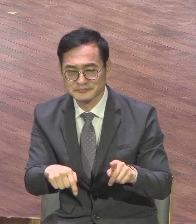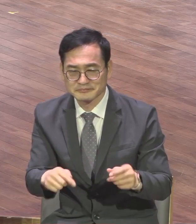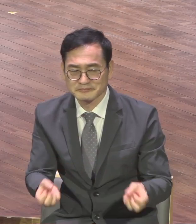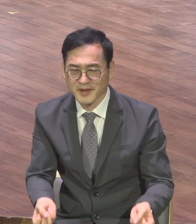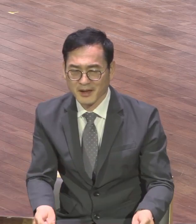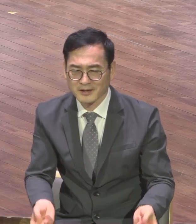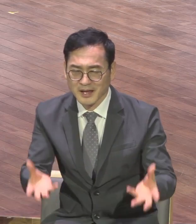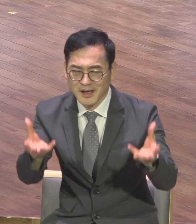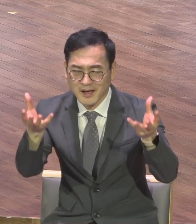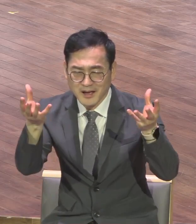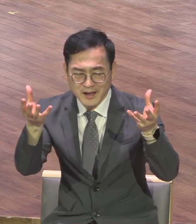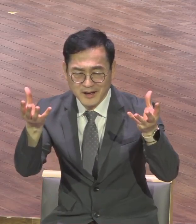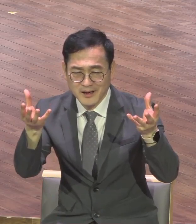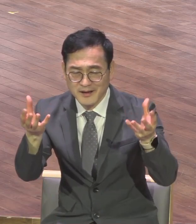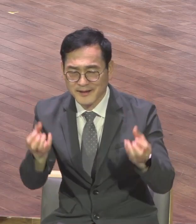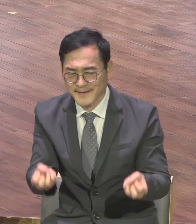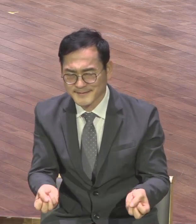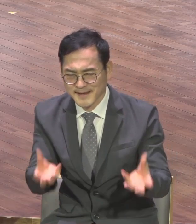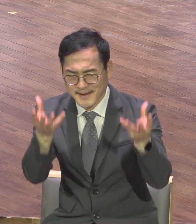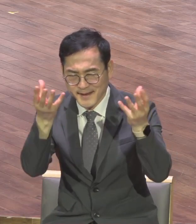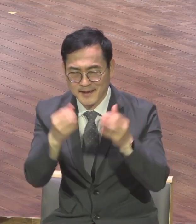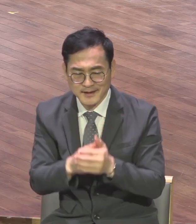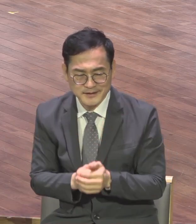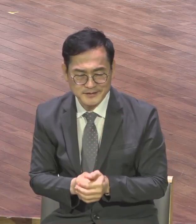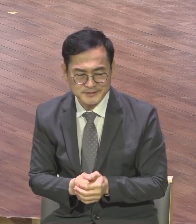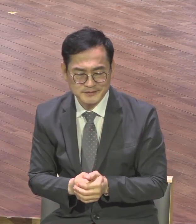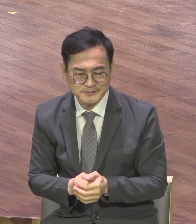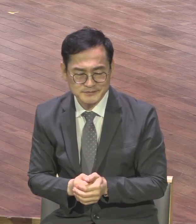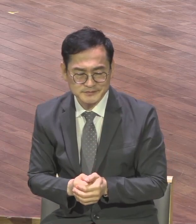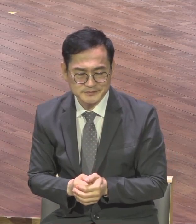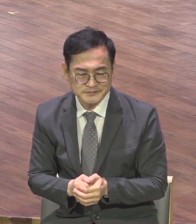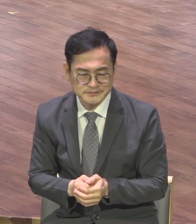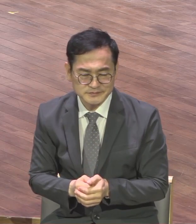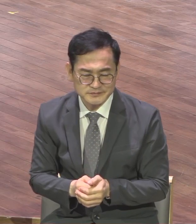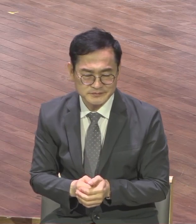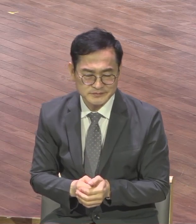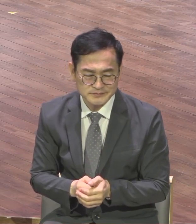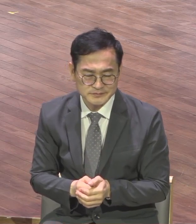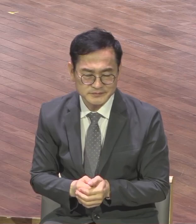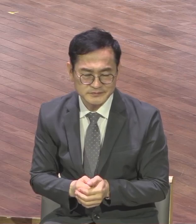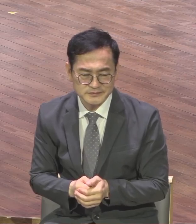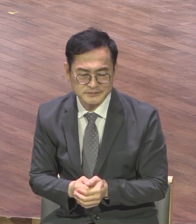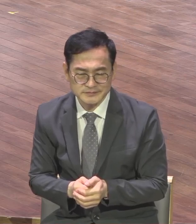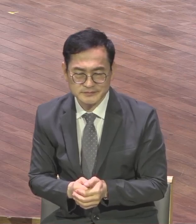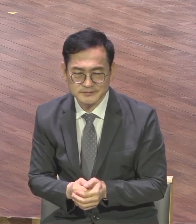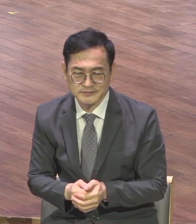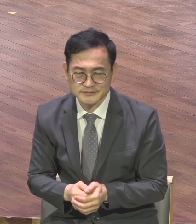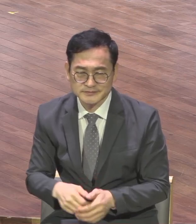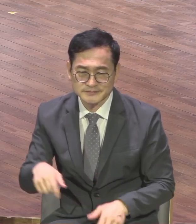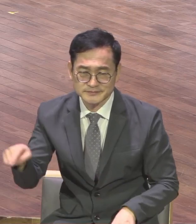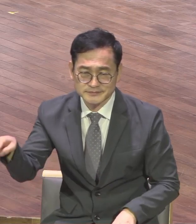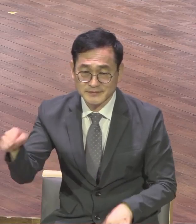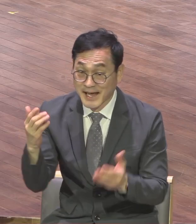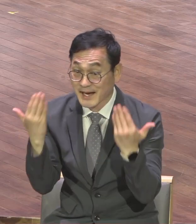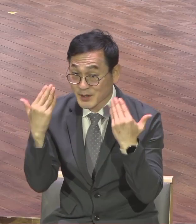그전에 가보니까 그러더라고 만오천 무인 학교에 우리 청년들이 가가지고 이제 캠프를 했는데